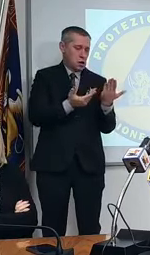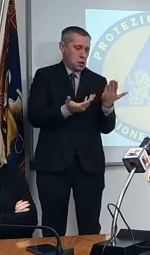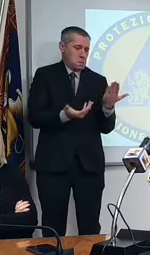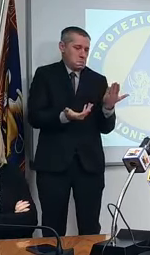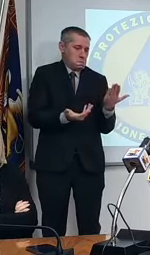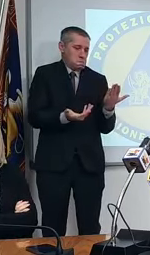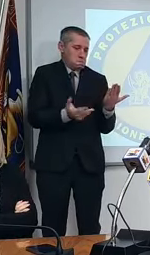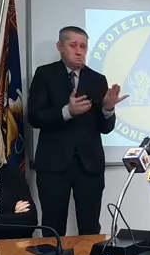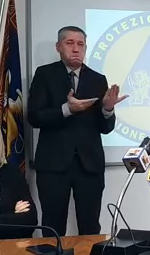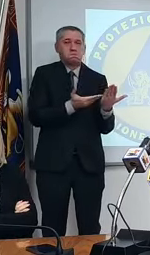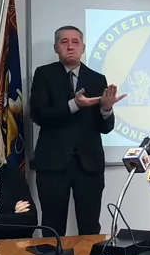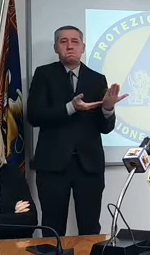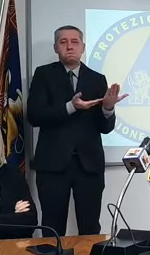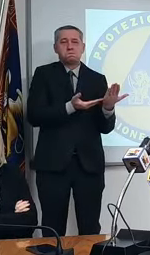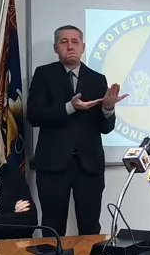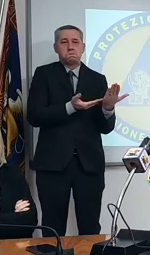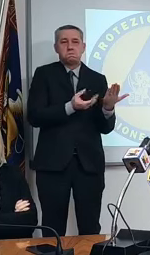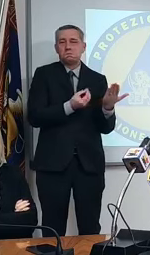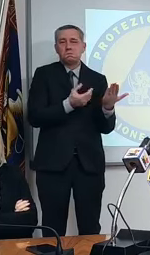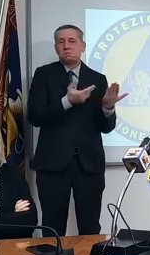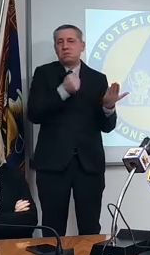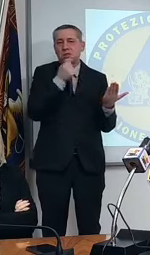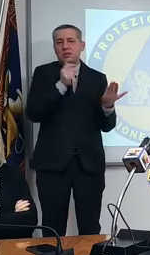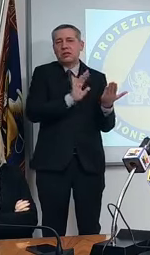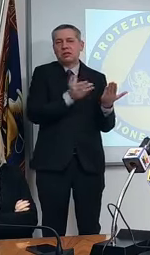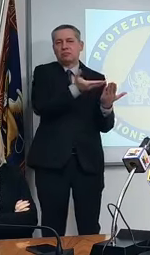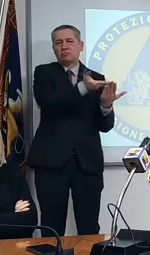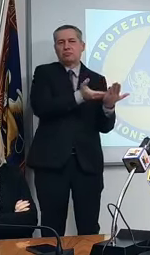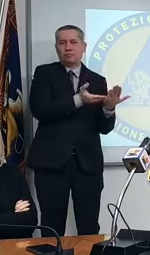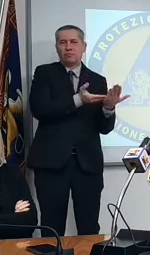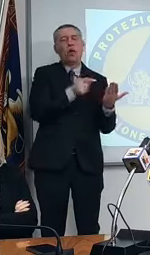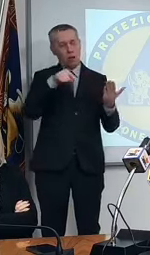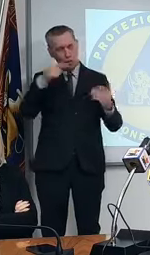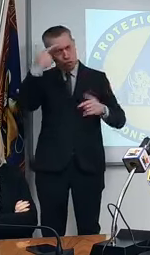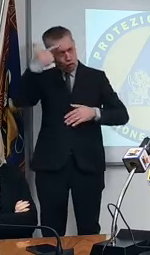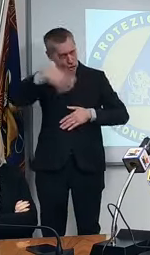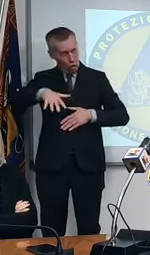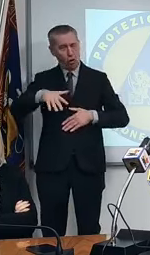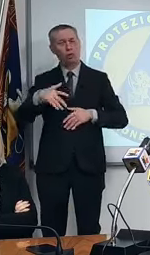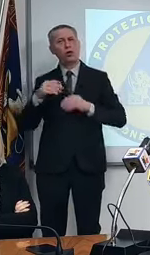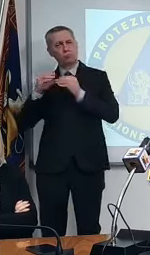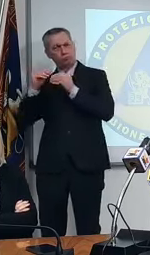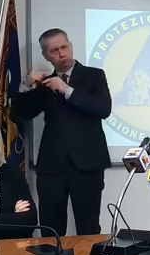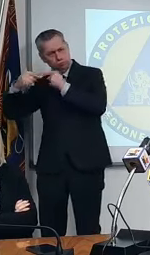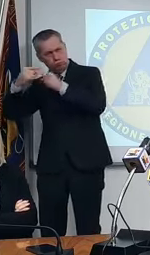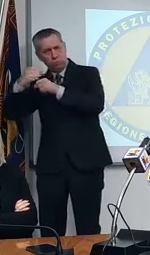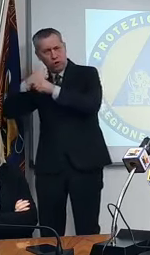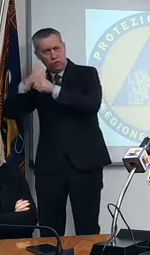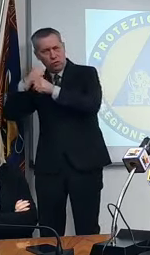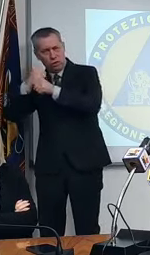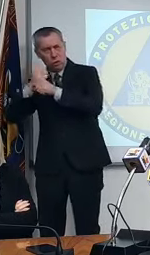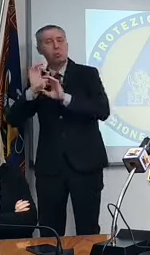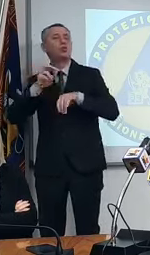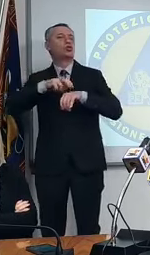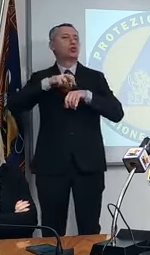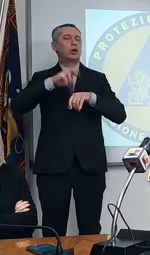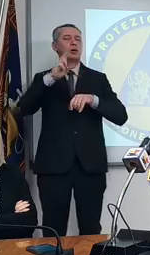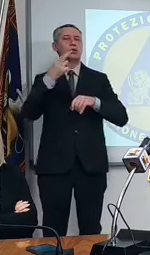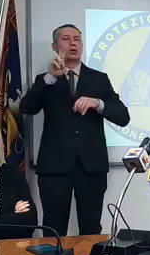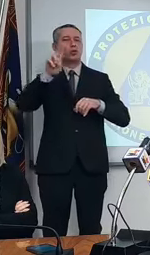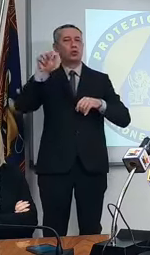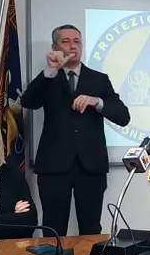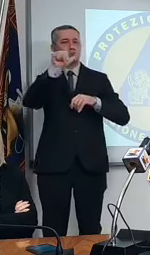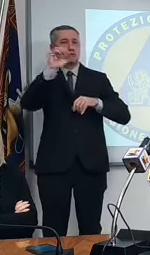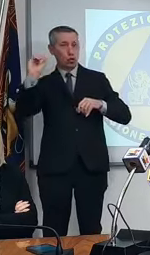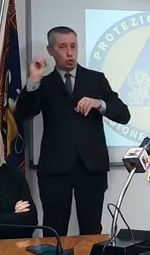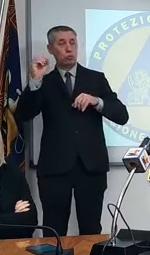che è quello delle vaccinazioni quindi so che stanno lavorando la dottoressa Russo fra l'altro è punto di riferimento anche di questo gruppo di